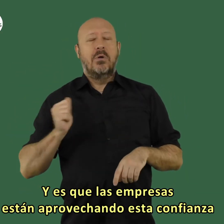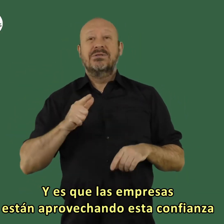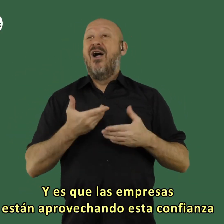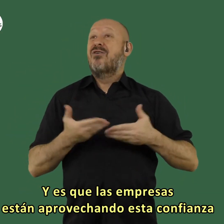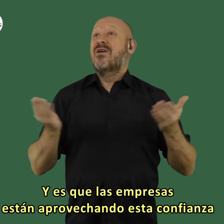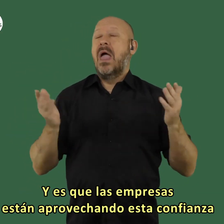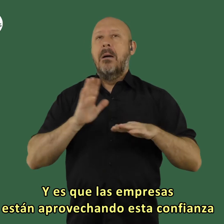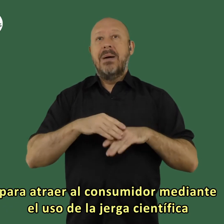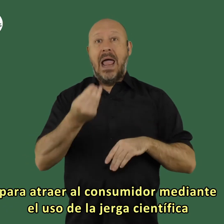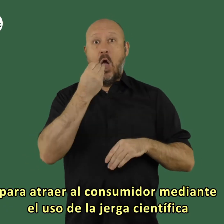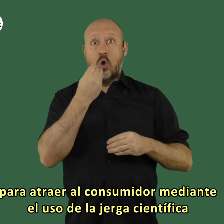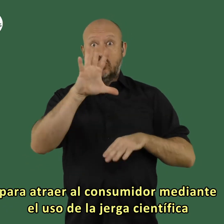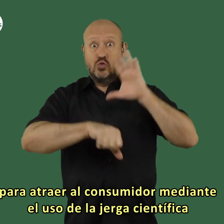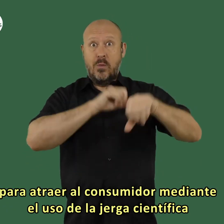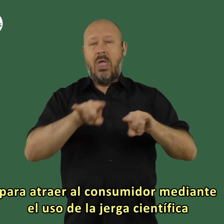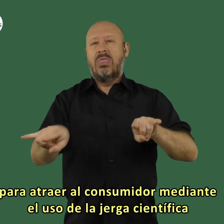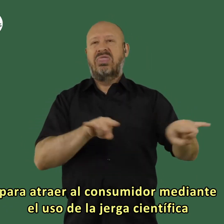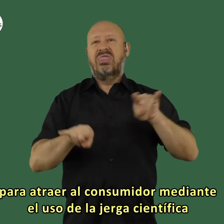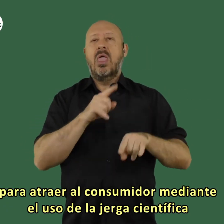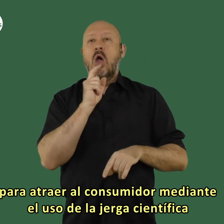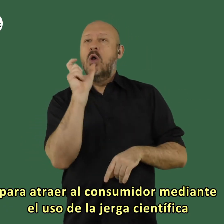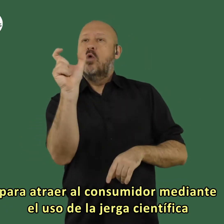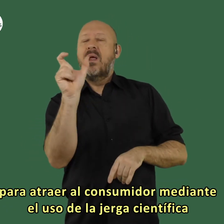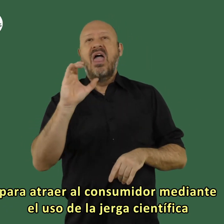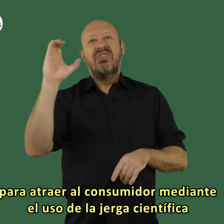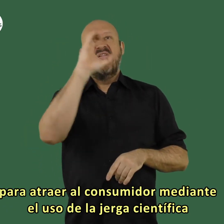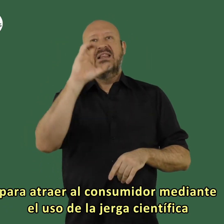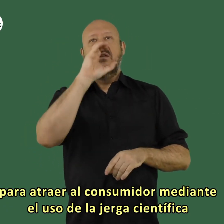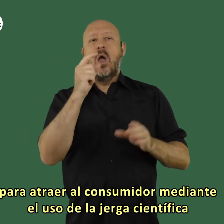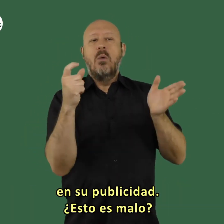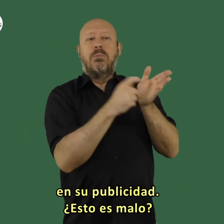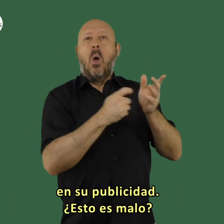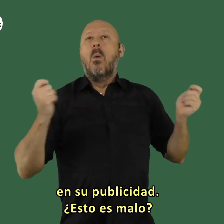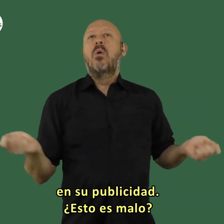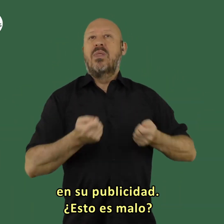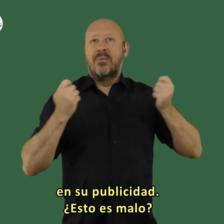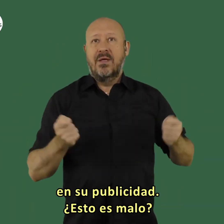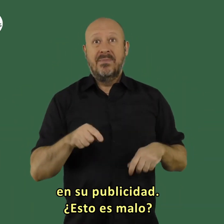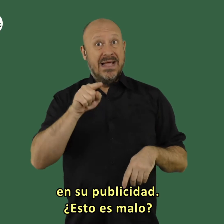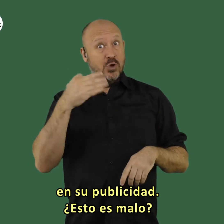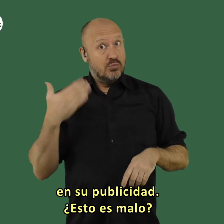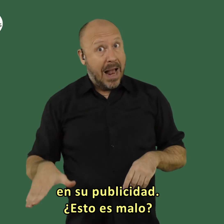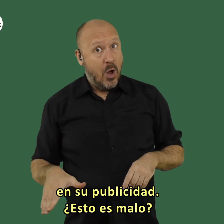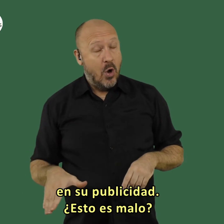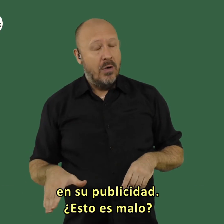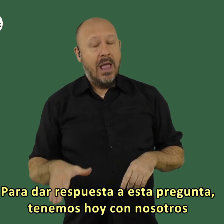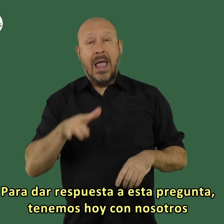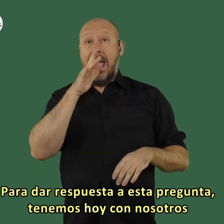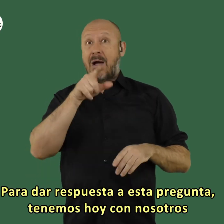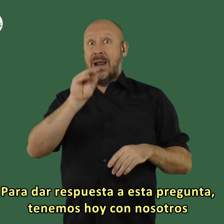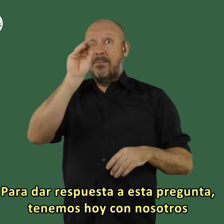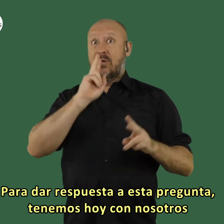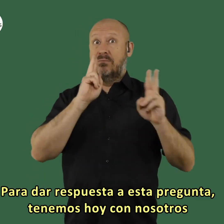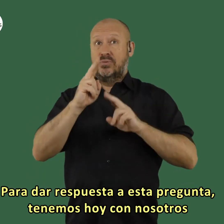están aprovechando esta confianza para atraer al consumidor mediante el uso de la jerga científica en su publicidad esto es malo